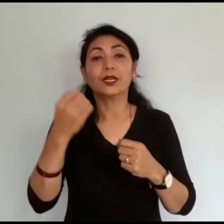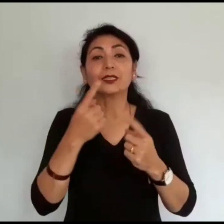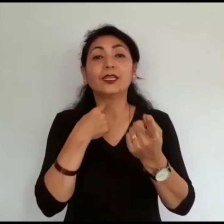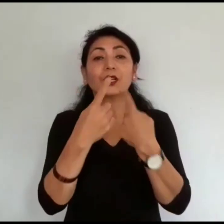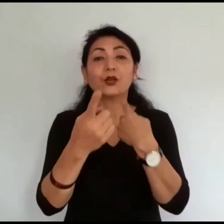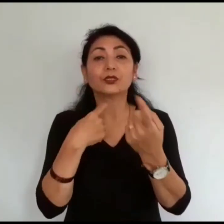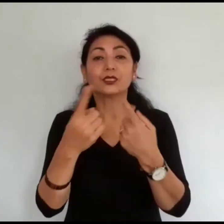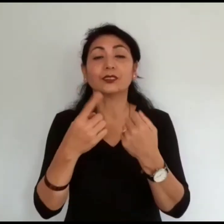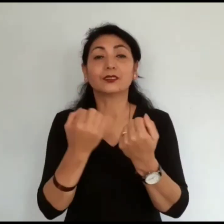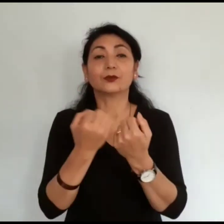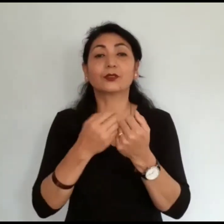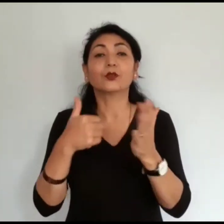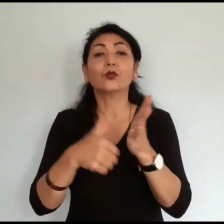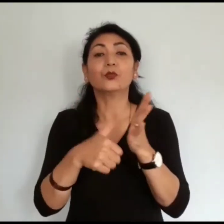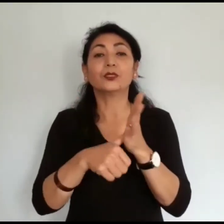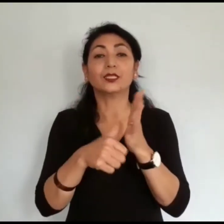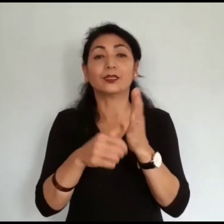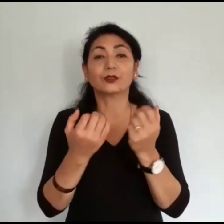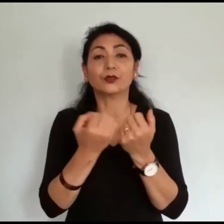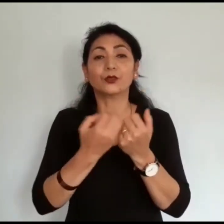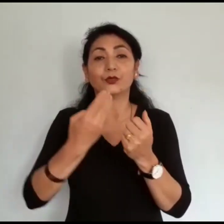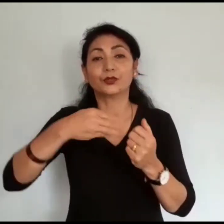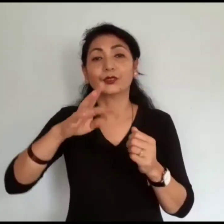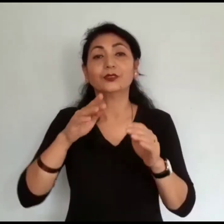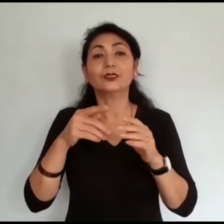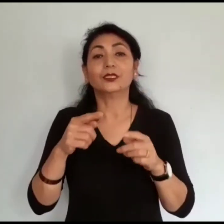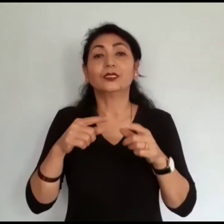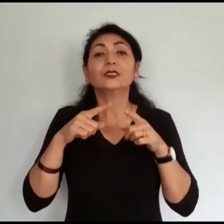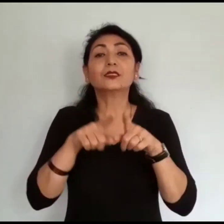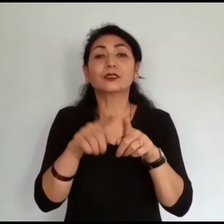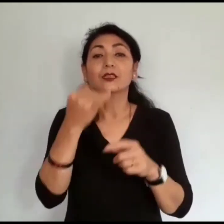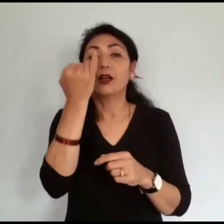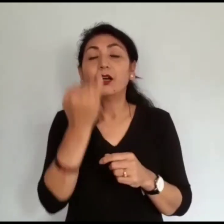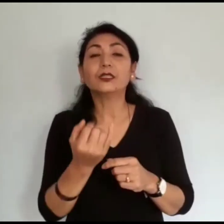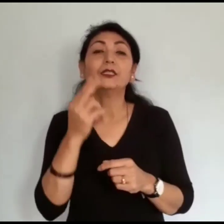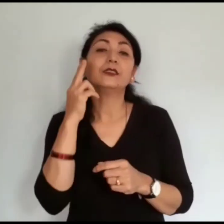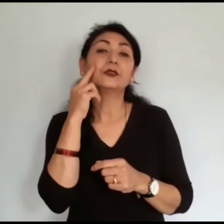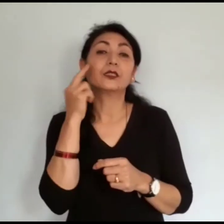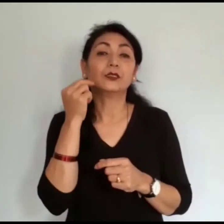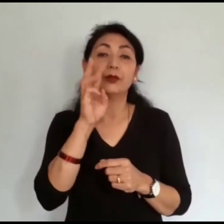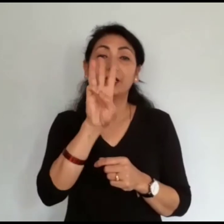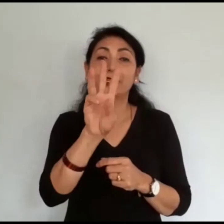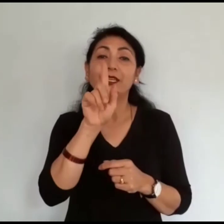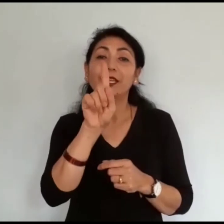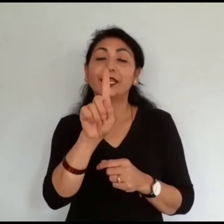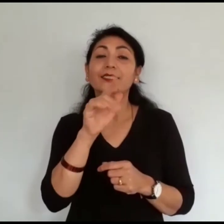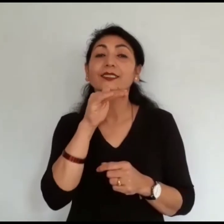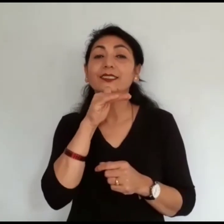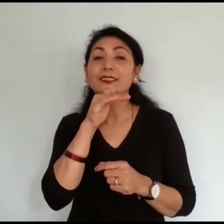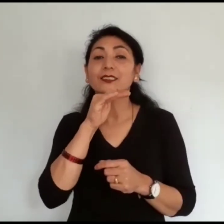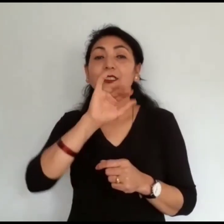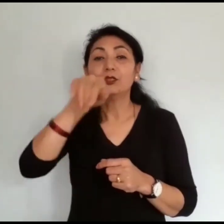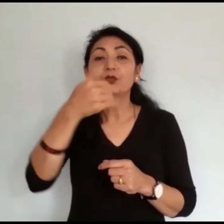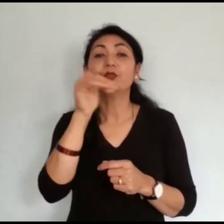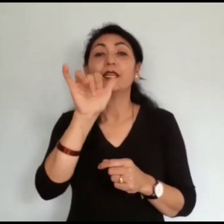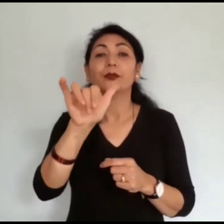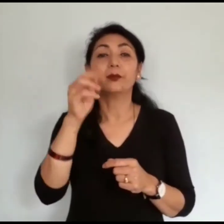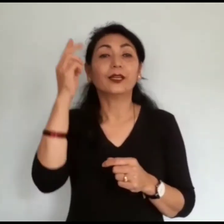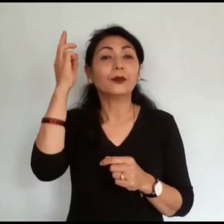को बारे हुनो को साथे अंतिम सनिवार 31 जुलाई मा भने मानसिक स्वास्ते